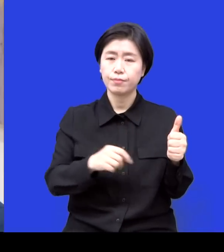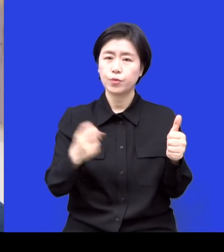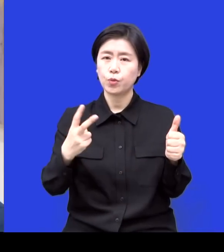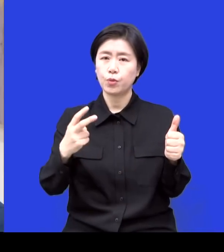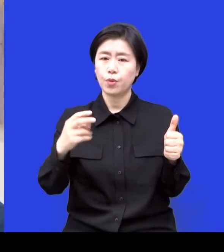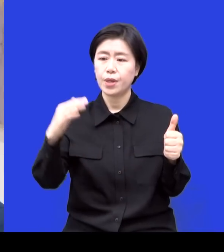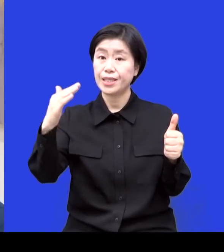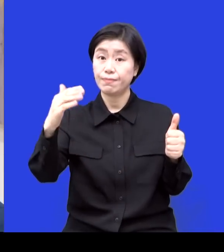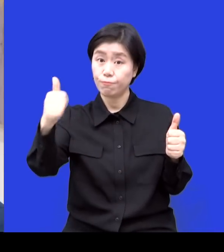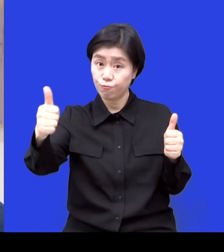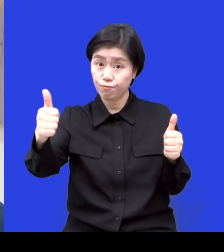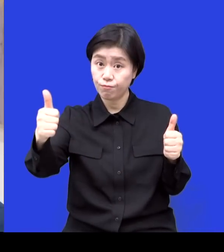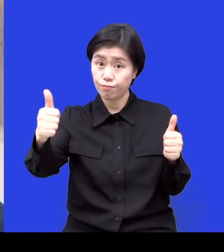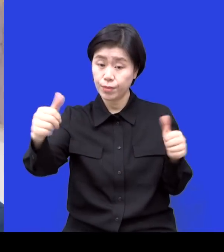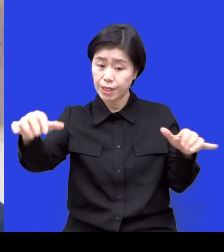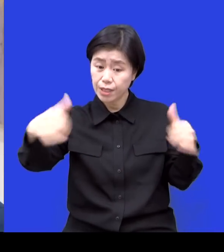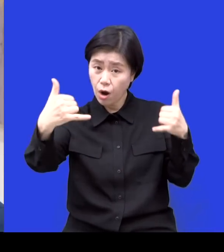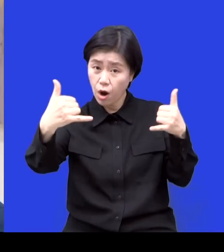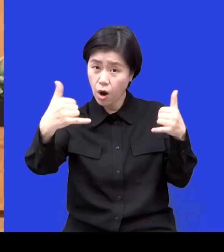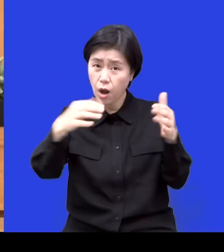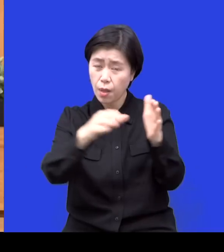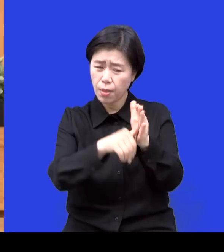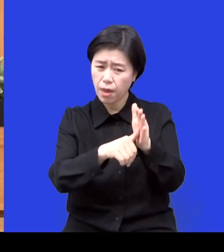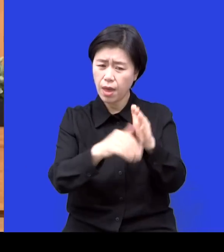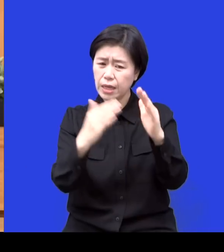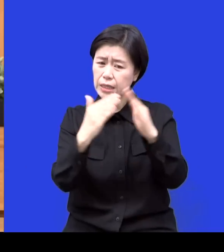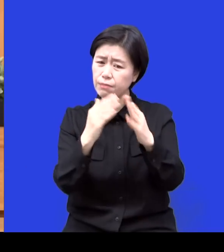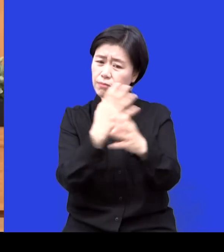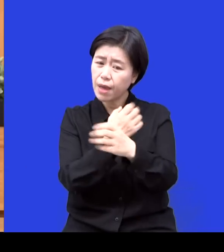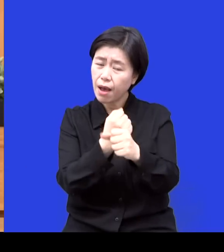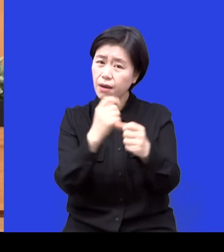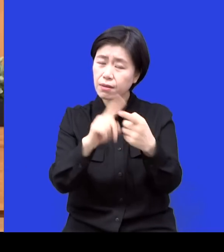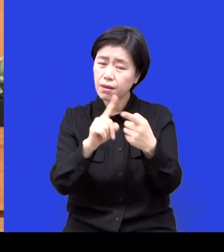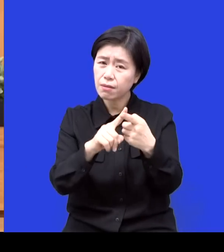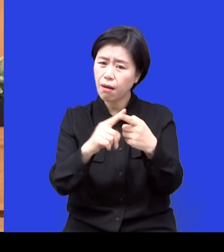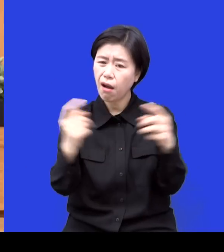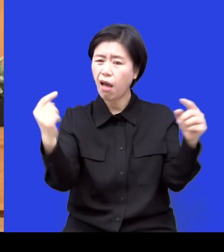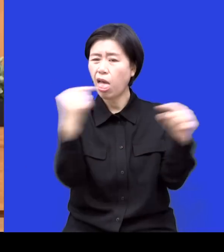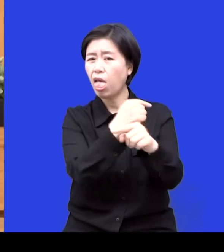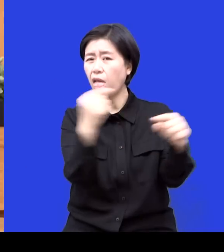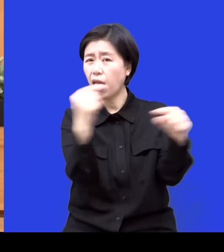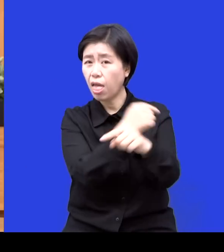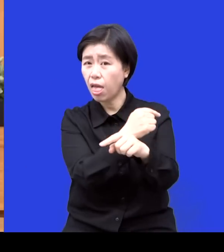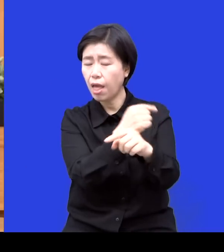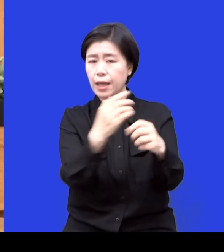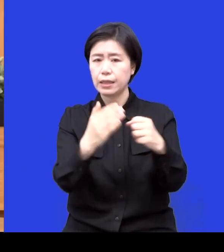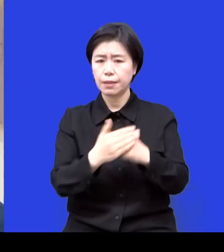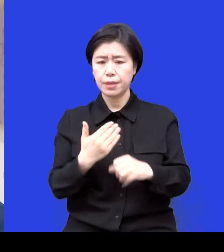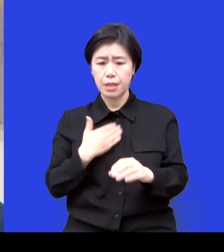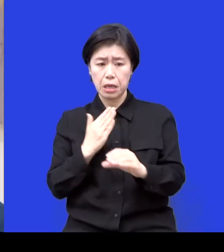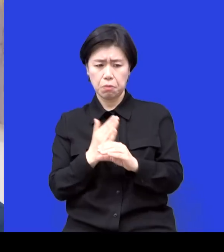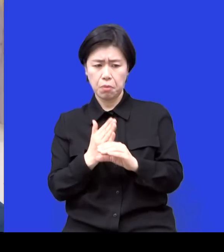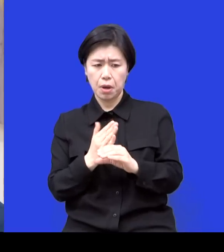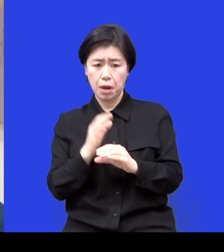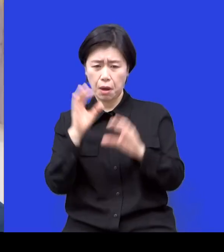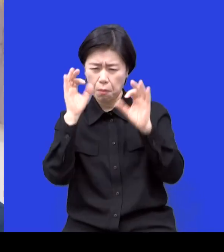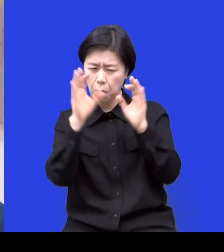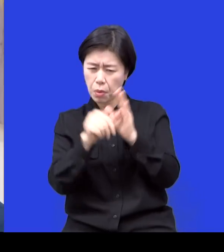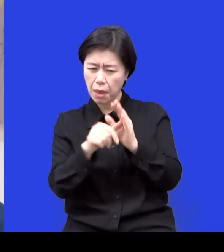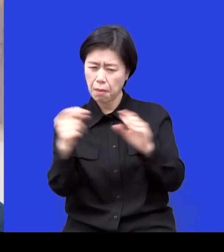뭔가 이렇게 잘 모르는 거예요. 그래서 저는 이제 중간에서 얘기 좀 도와주려고 이제 주인분이랑 이렇게 뭐 통화를 하고 하는